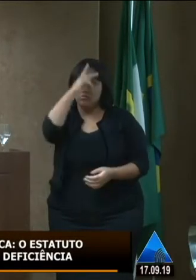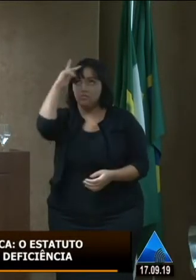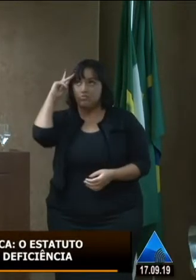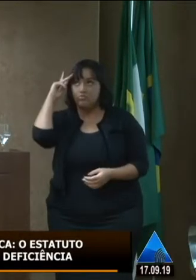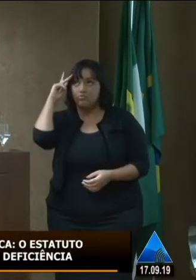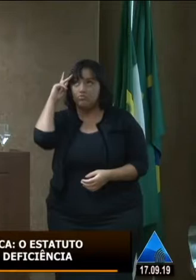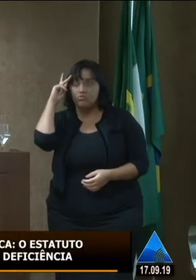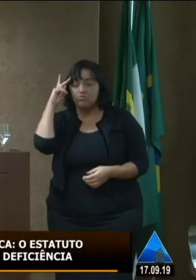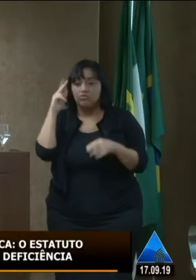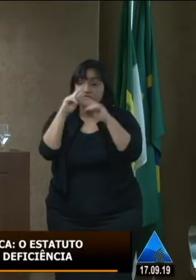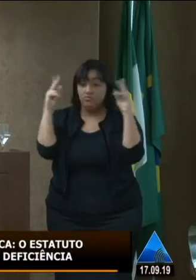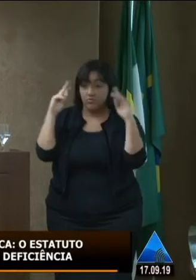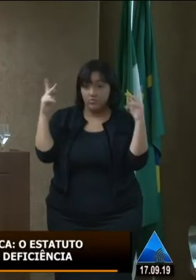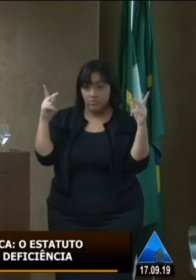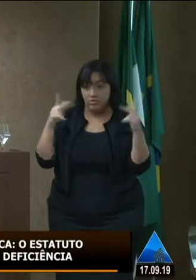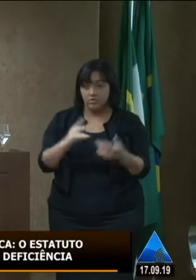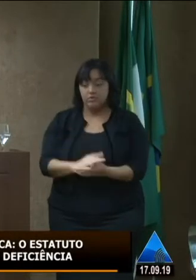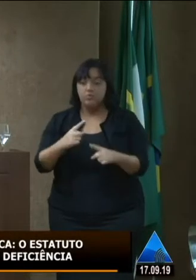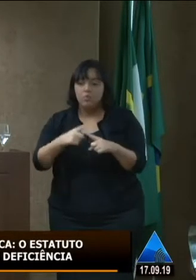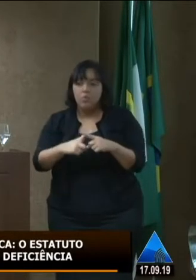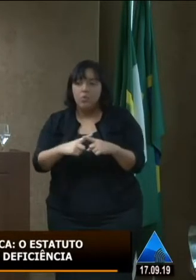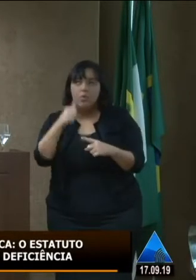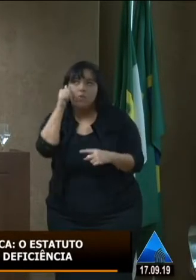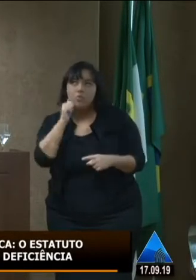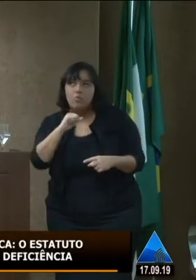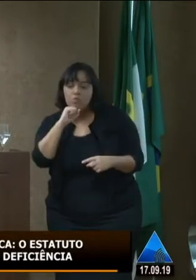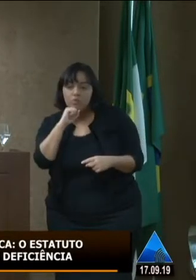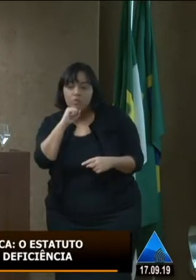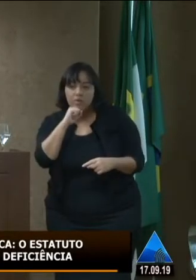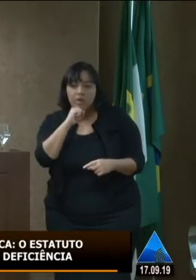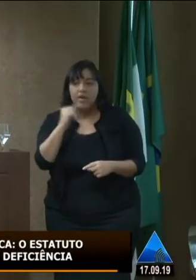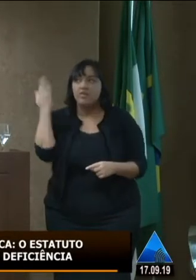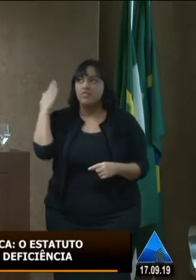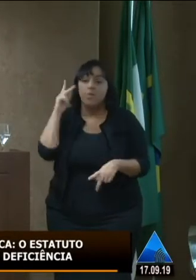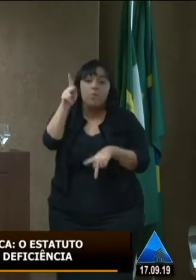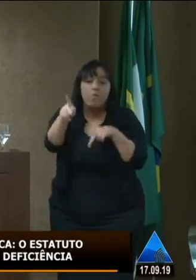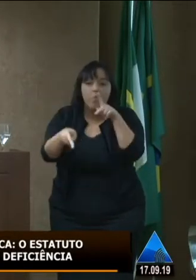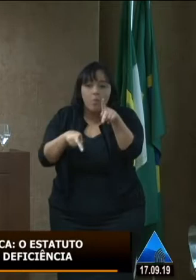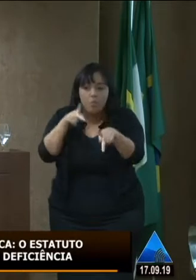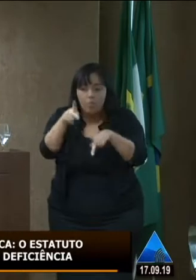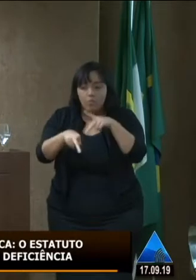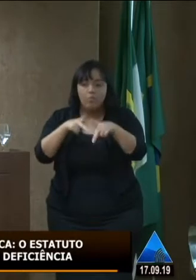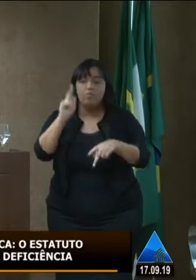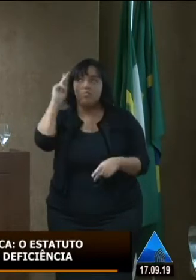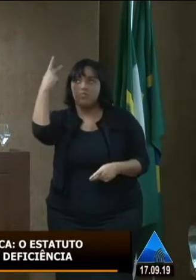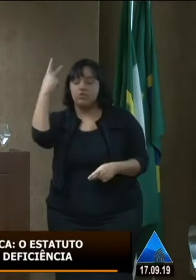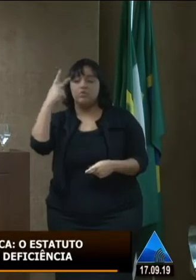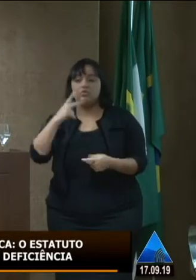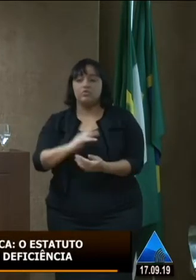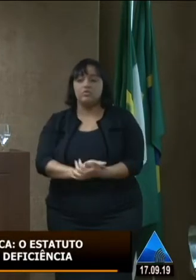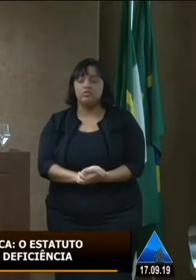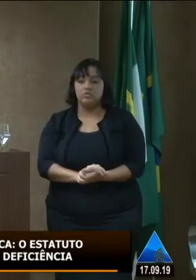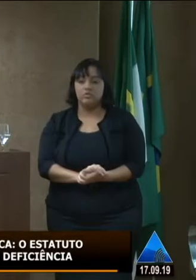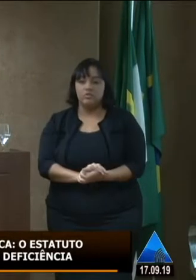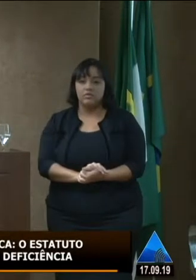porque sendo ela uma mulher que vem do povo uma história e uma origem popular era